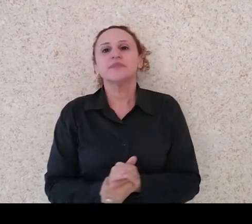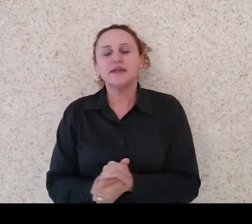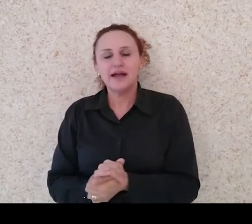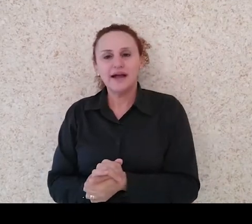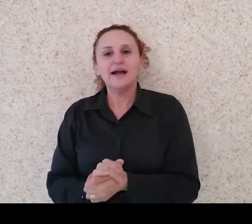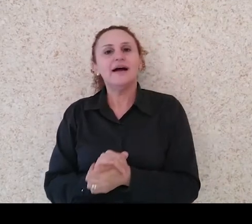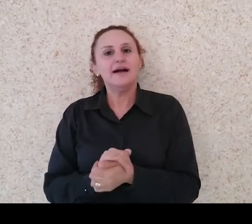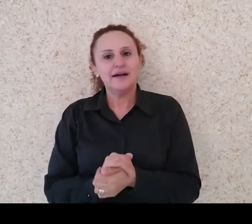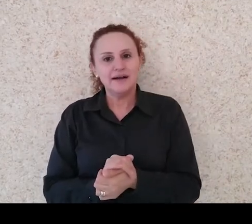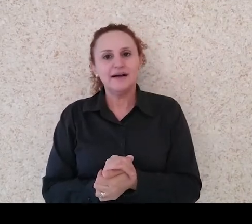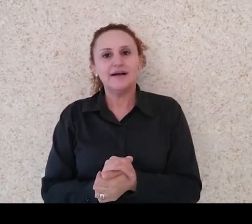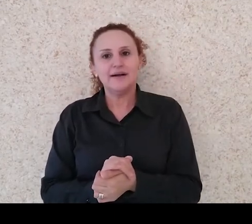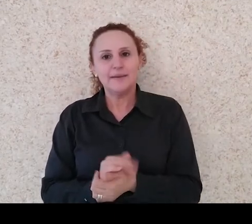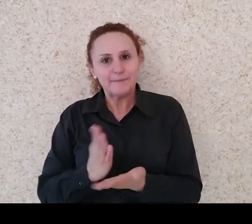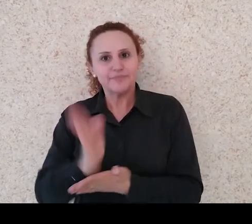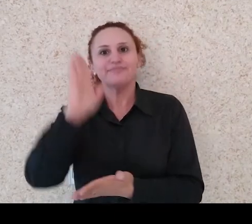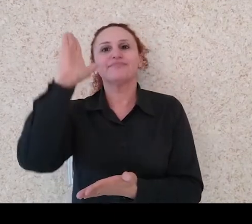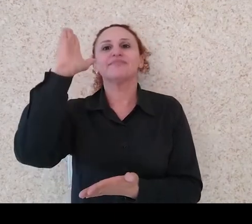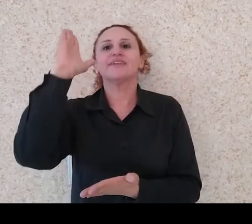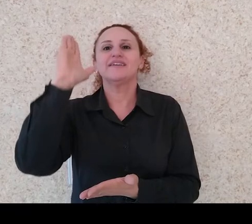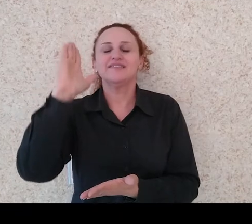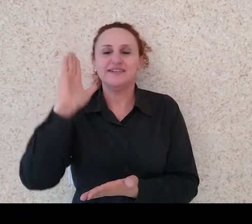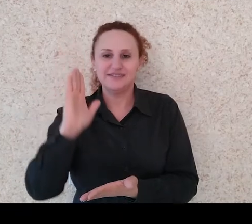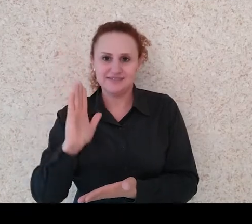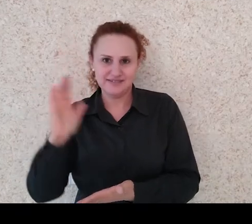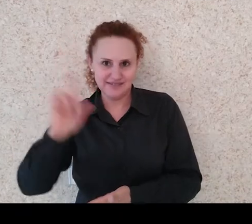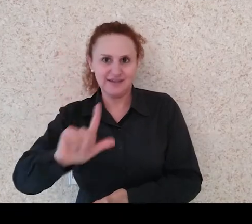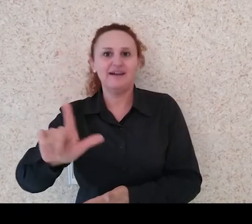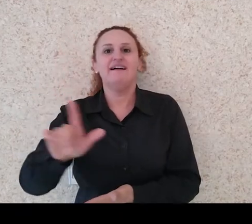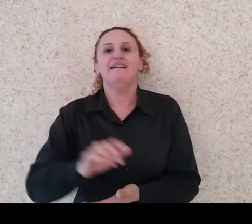no caso, a avaliação desse profissional.